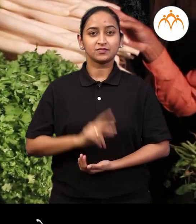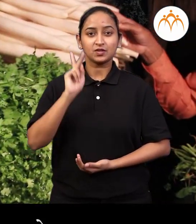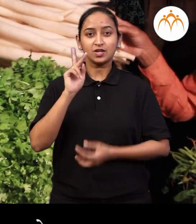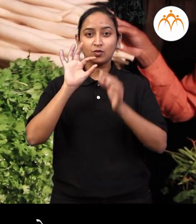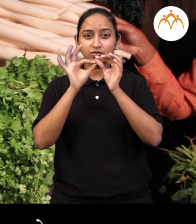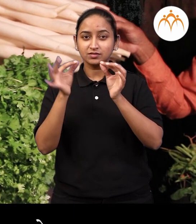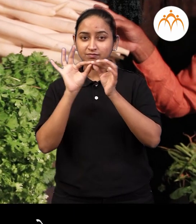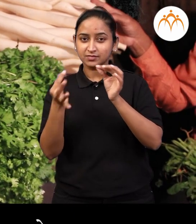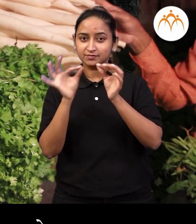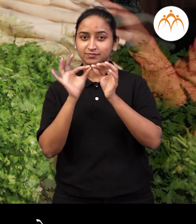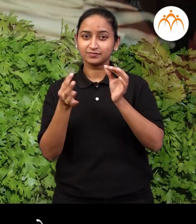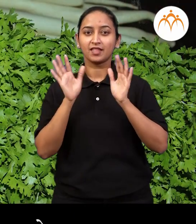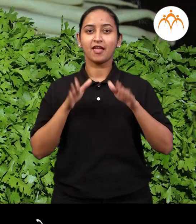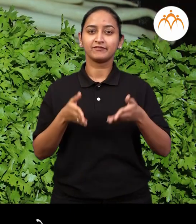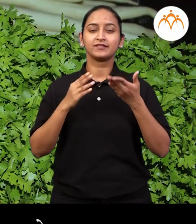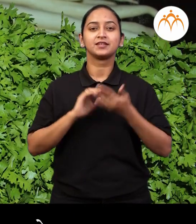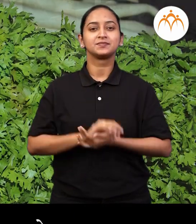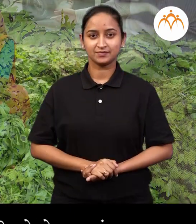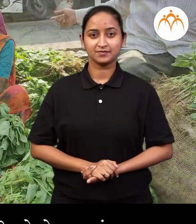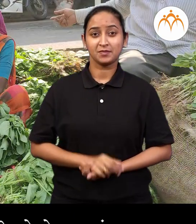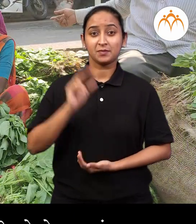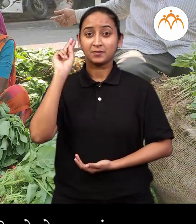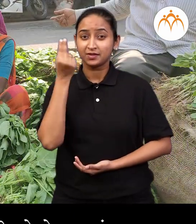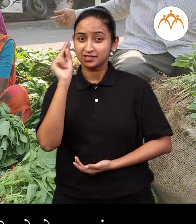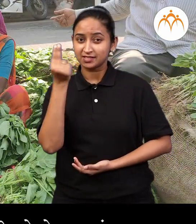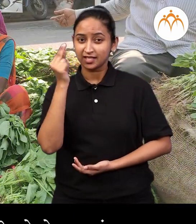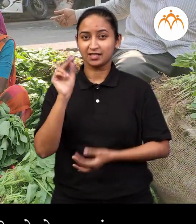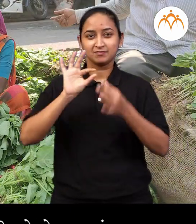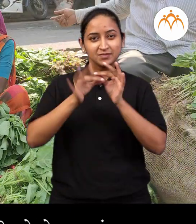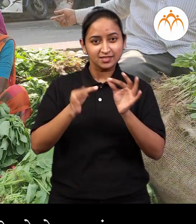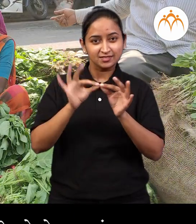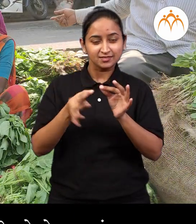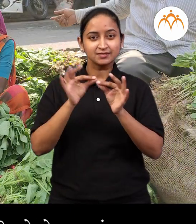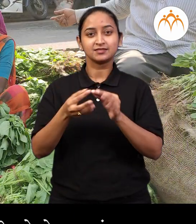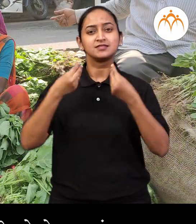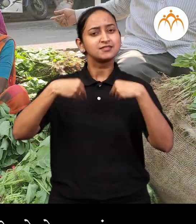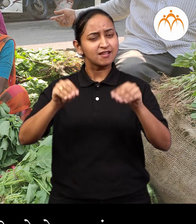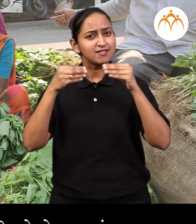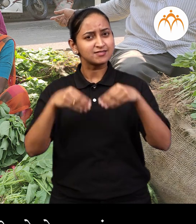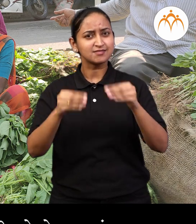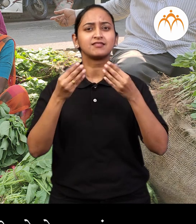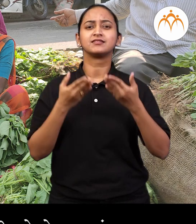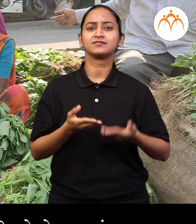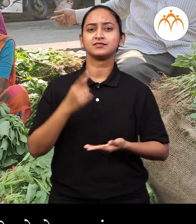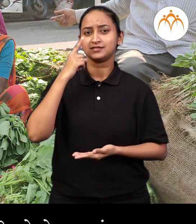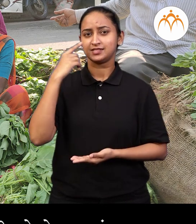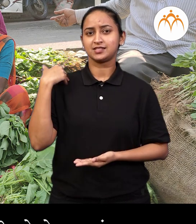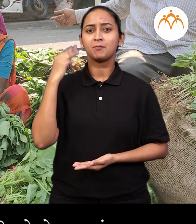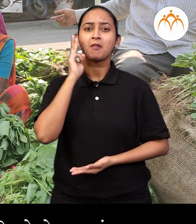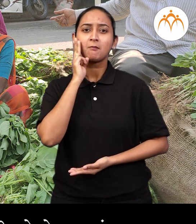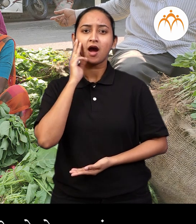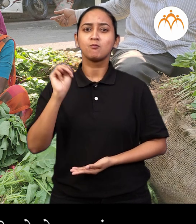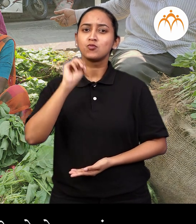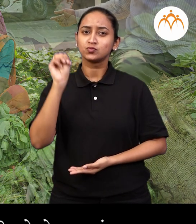आणी कोठिम भी रहे पाले भाजी विक्णार्या या माउशी कडे यह या था आता